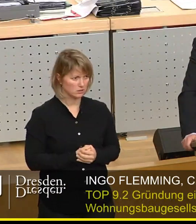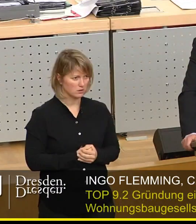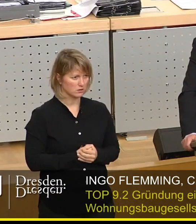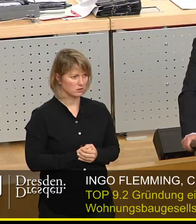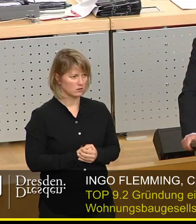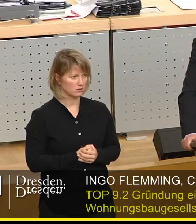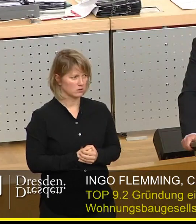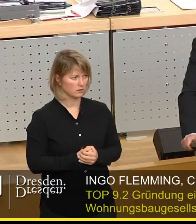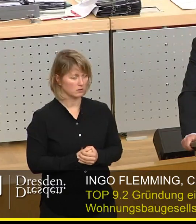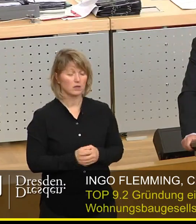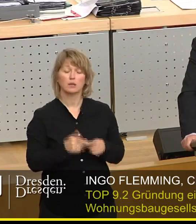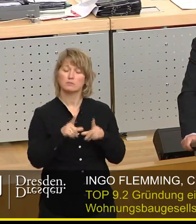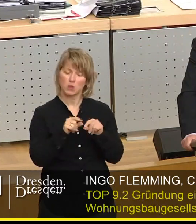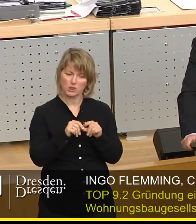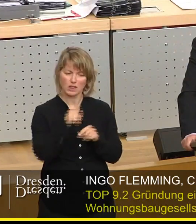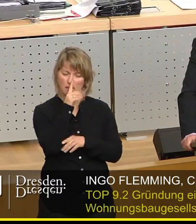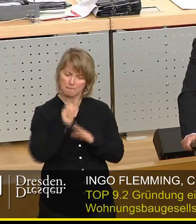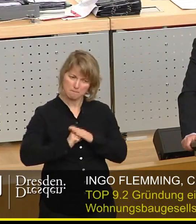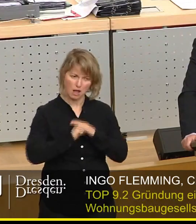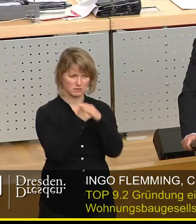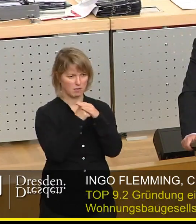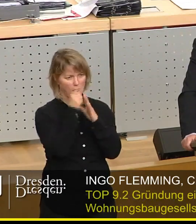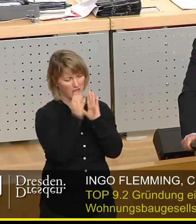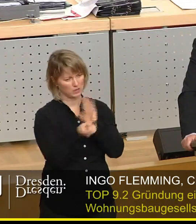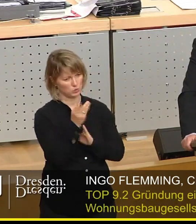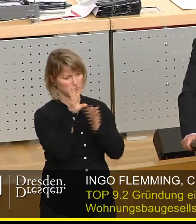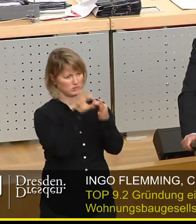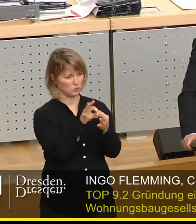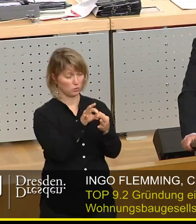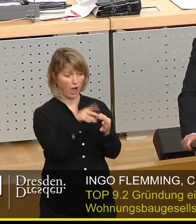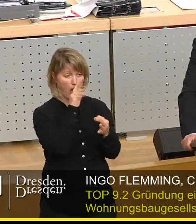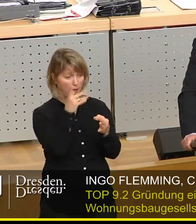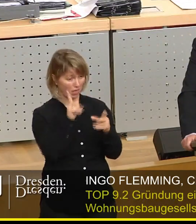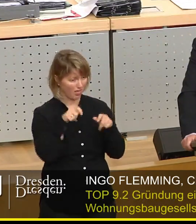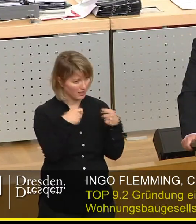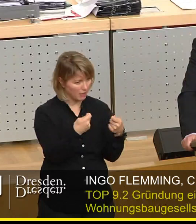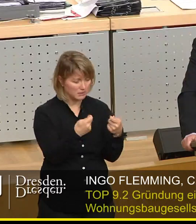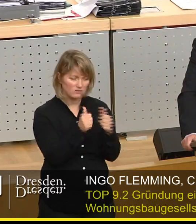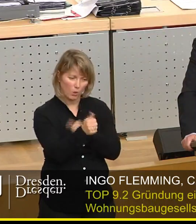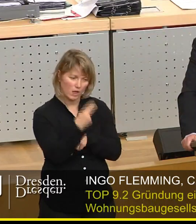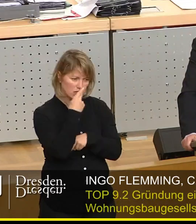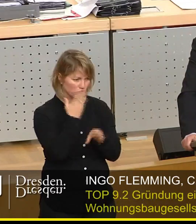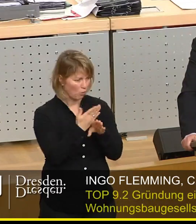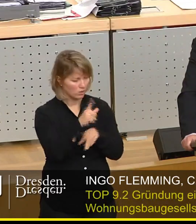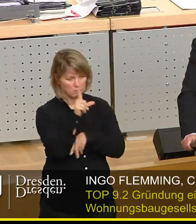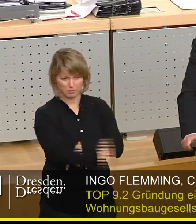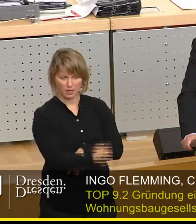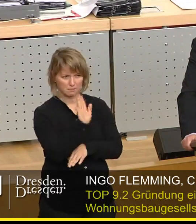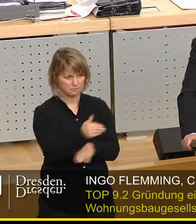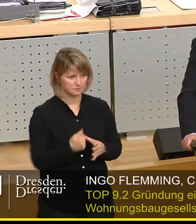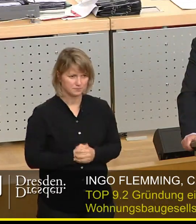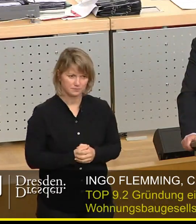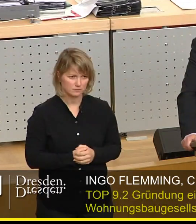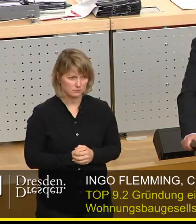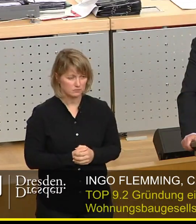Also maximale Ressourcenbindung mit vorhersehbar minimalem Ergebnis. Und ich will daran erinnern, die 50 Millionen,